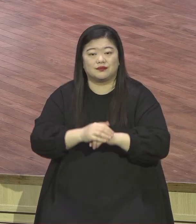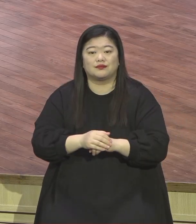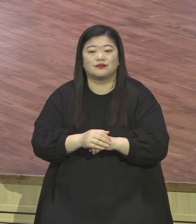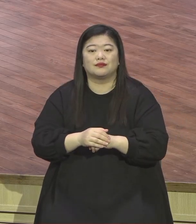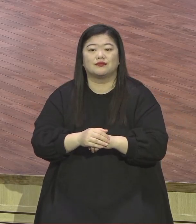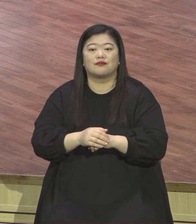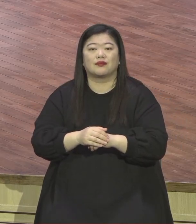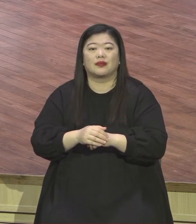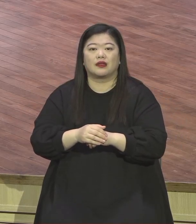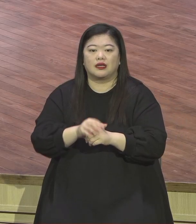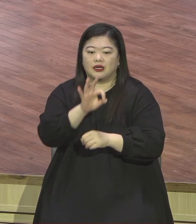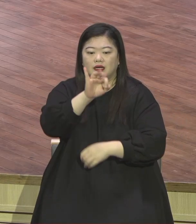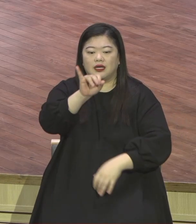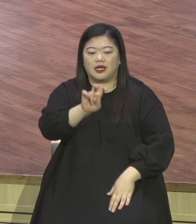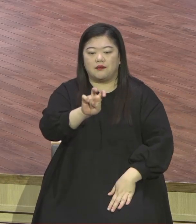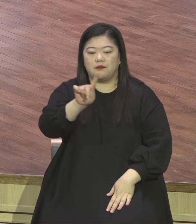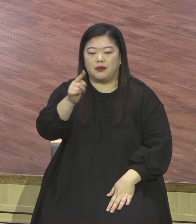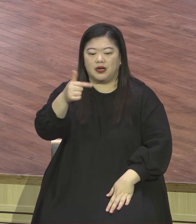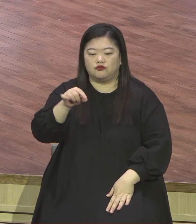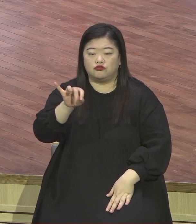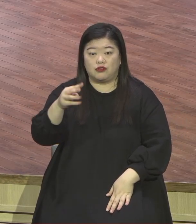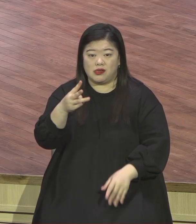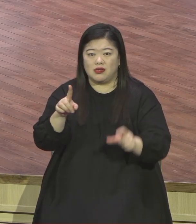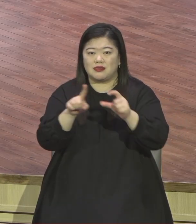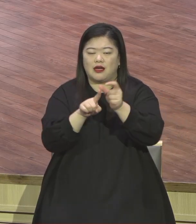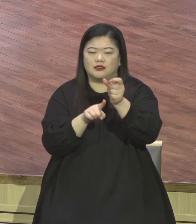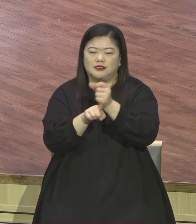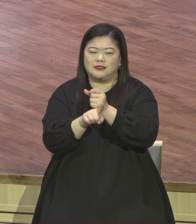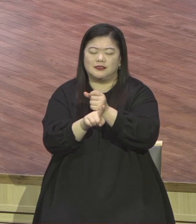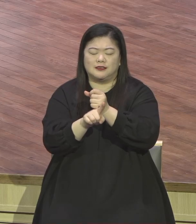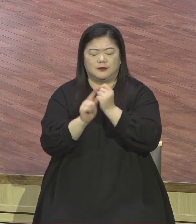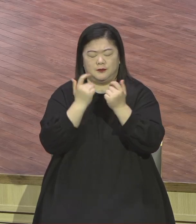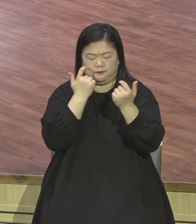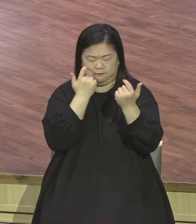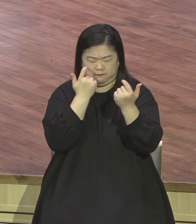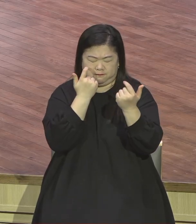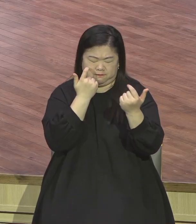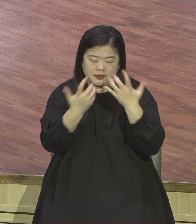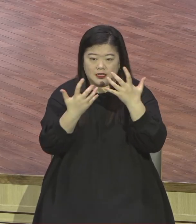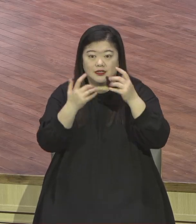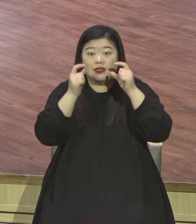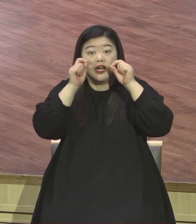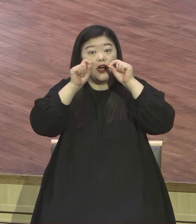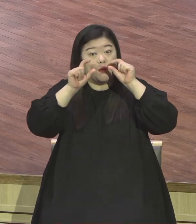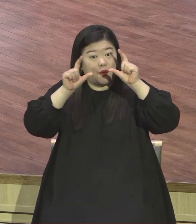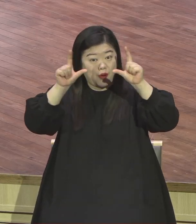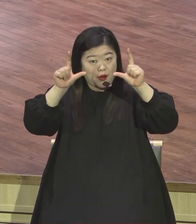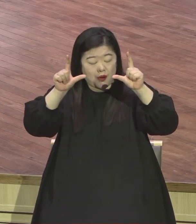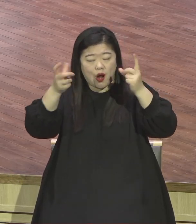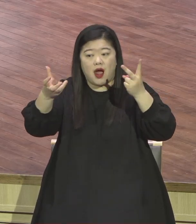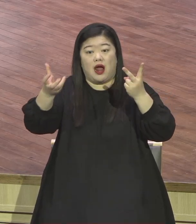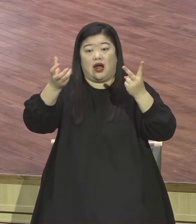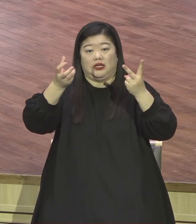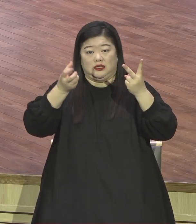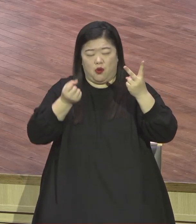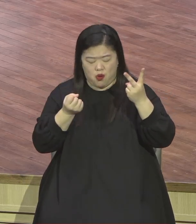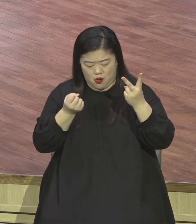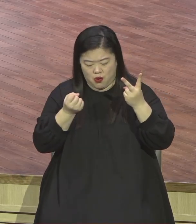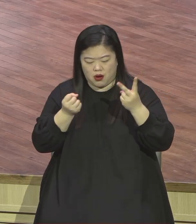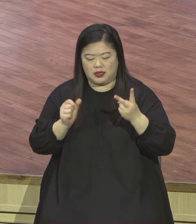의미를 알고 임마누엘의 축복을 실제로 누리면서 임마누엘의 정인들 다 되시기를 지금으로